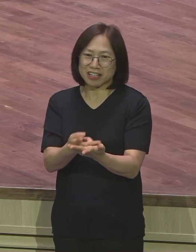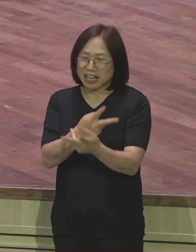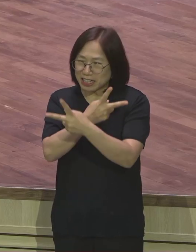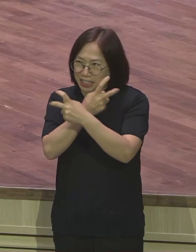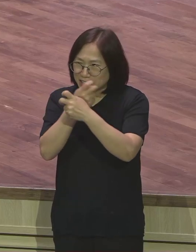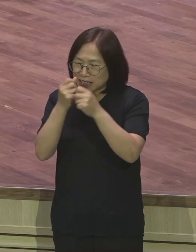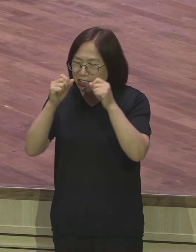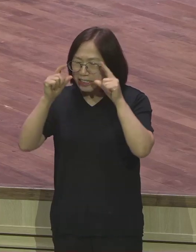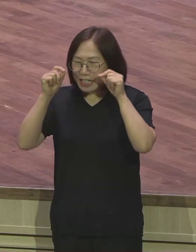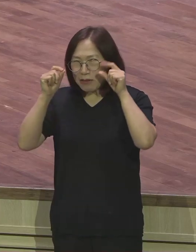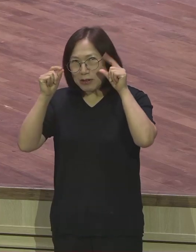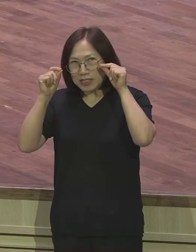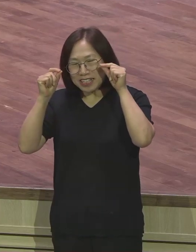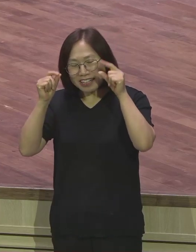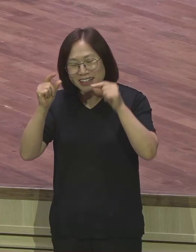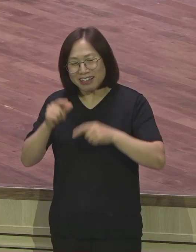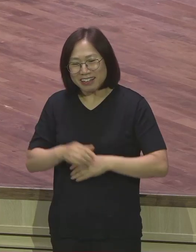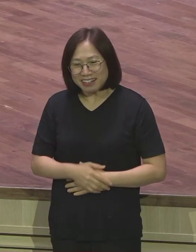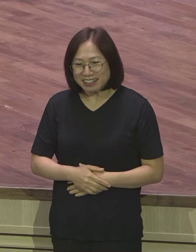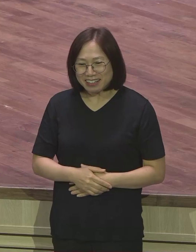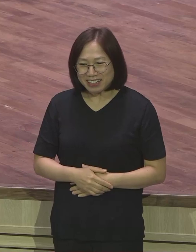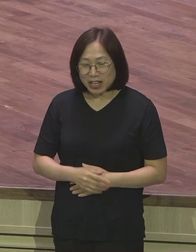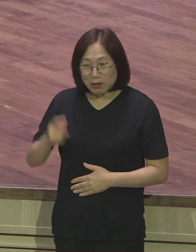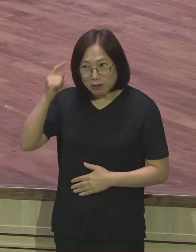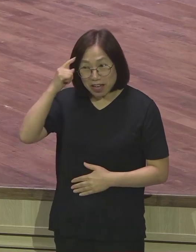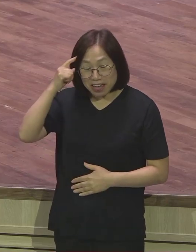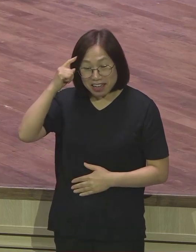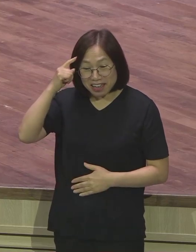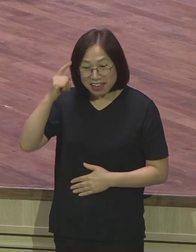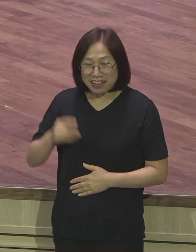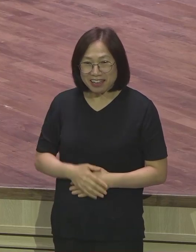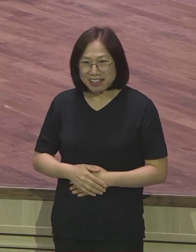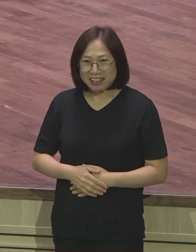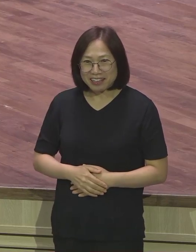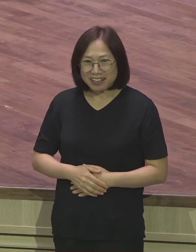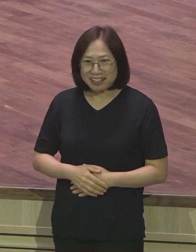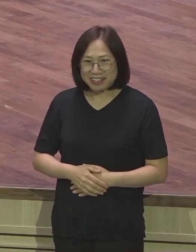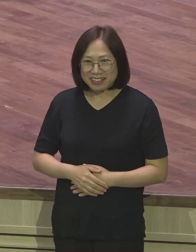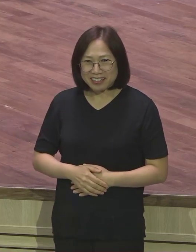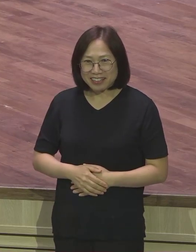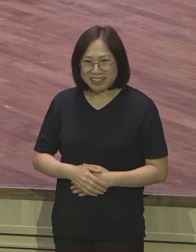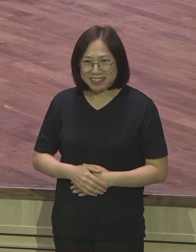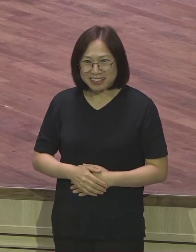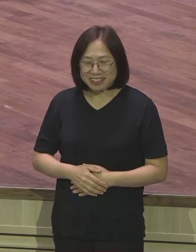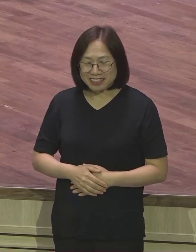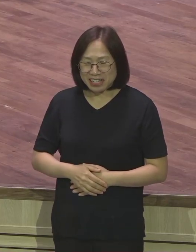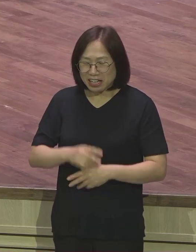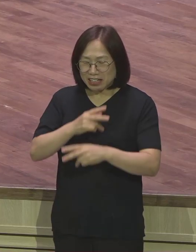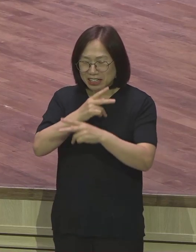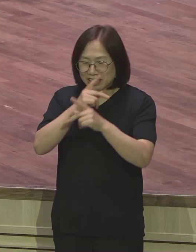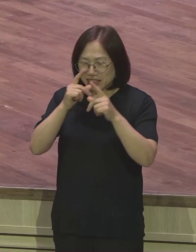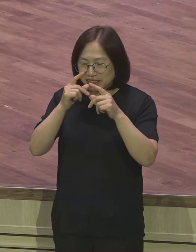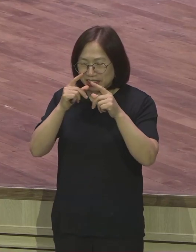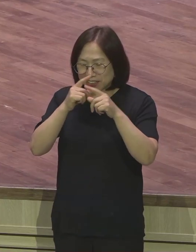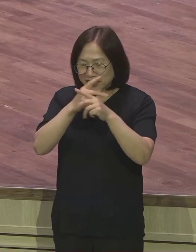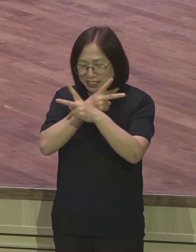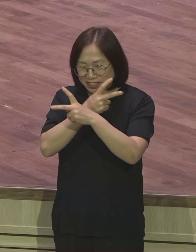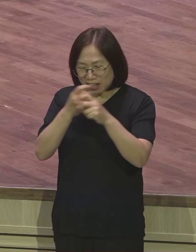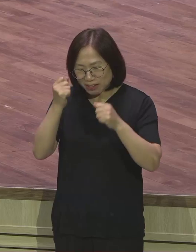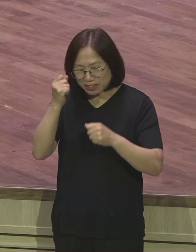않았습니다 왜 잠이 안 올까요? 자고 있는데 갑자기 입에 칼 물고 막 부러우면